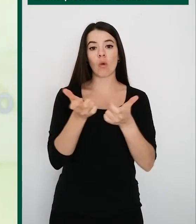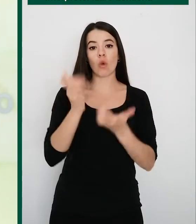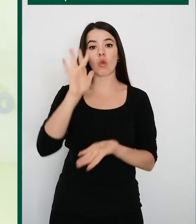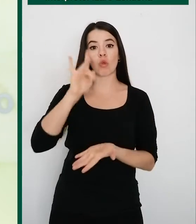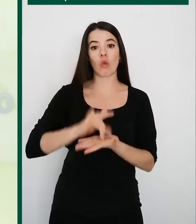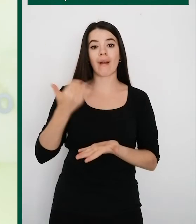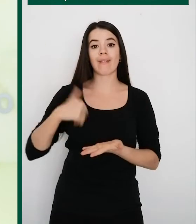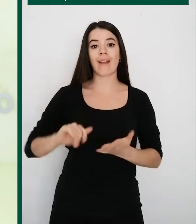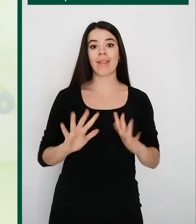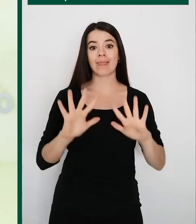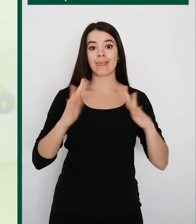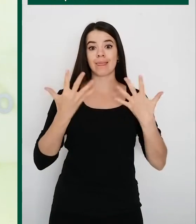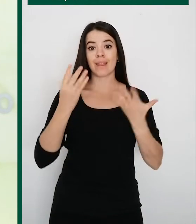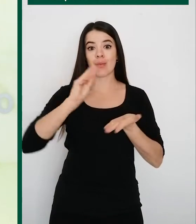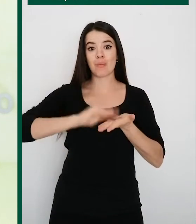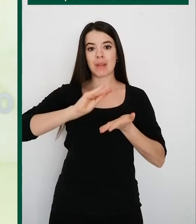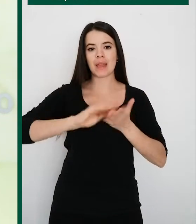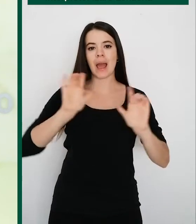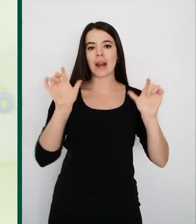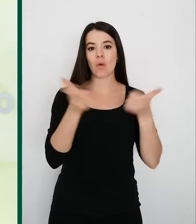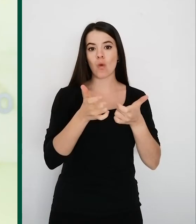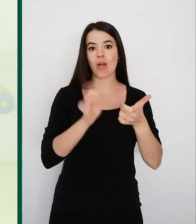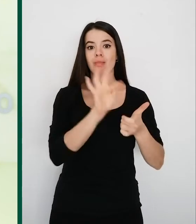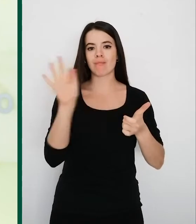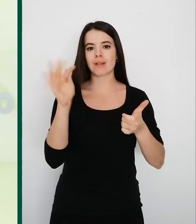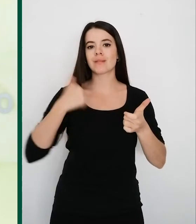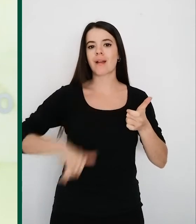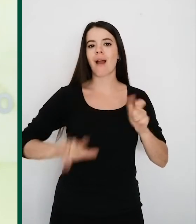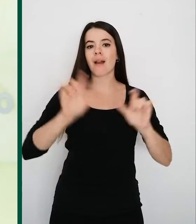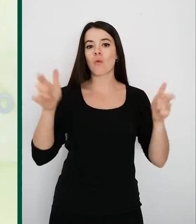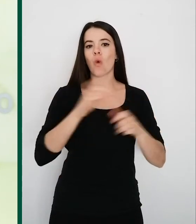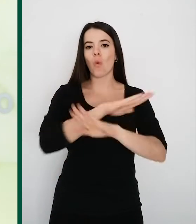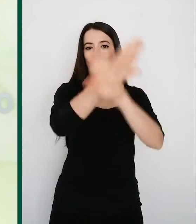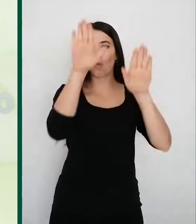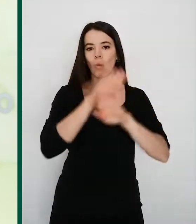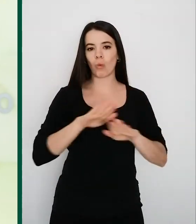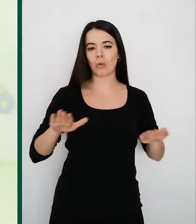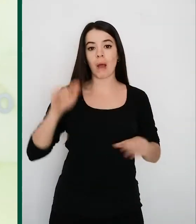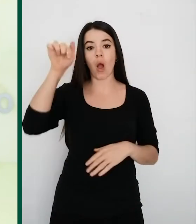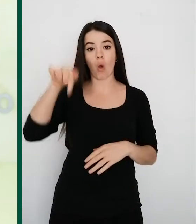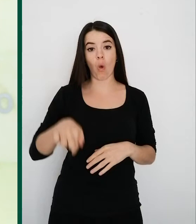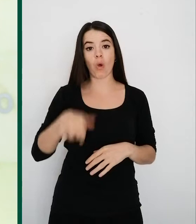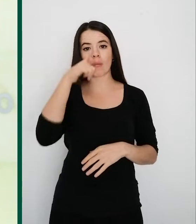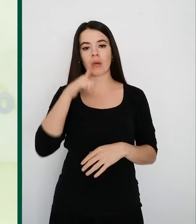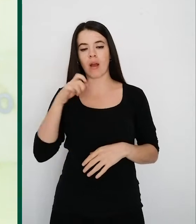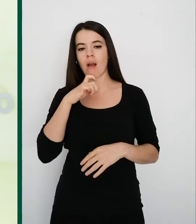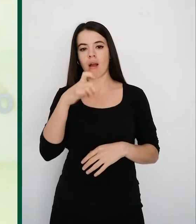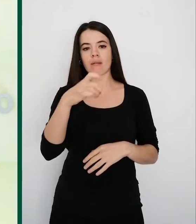la décimo cuarta y última conferencia de presidentes, según nos anunciaba hoy el mismo